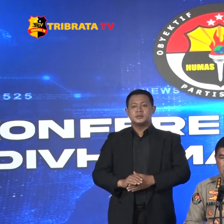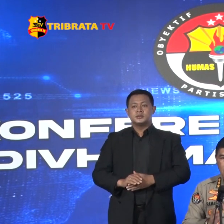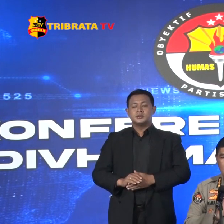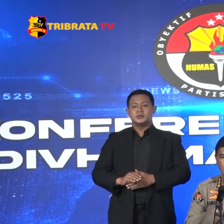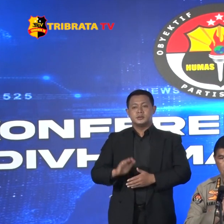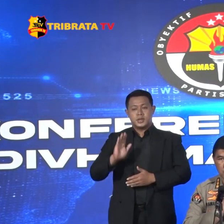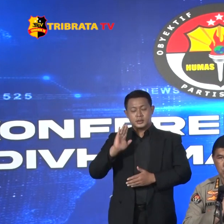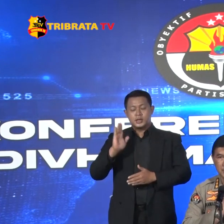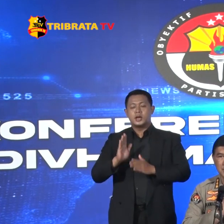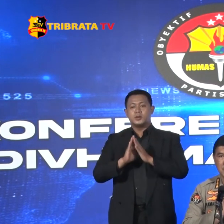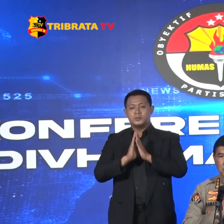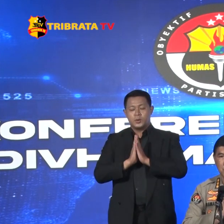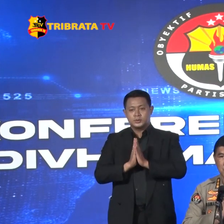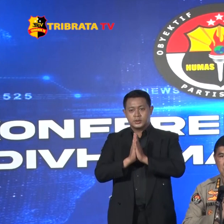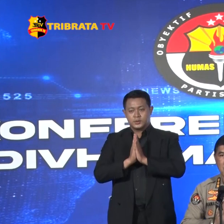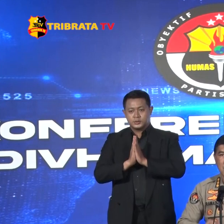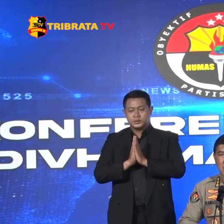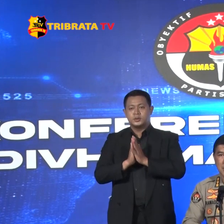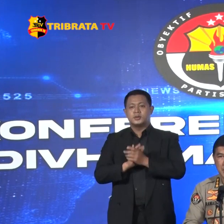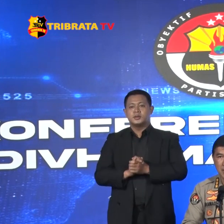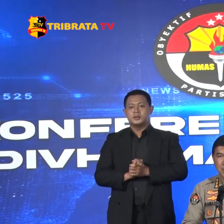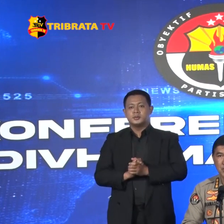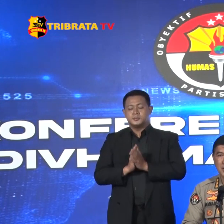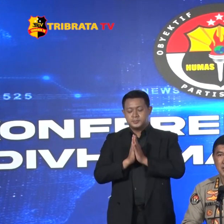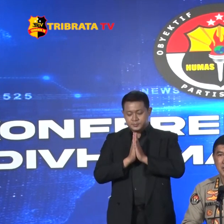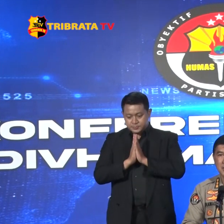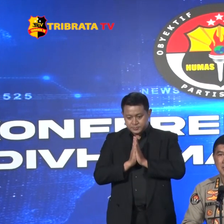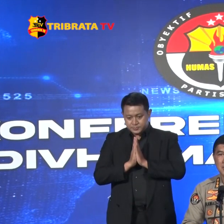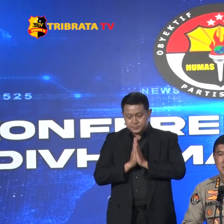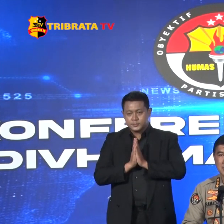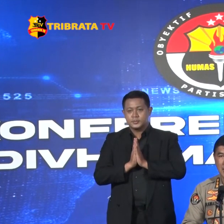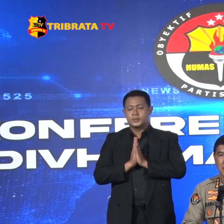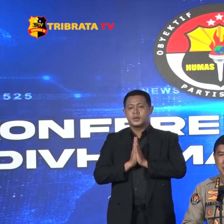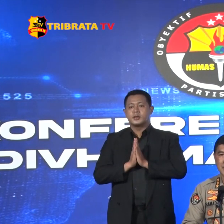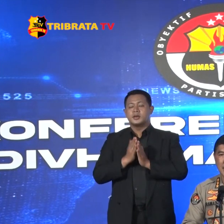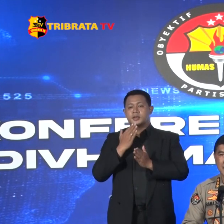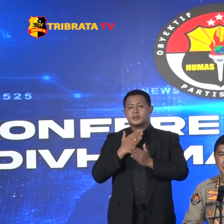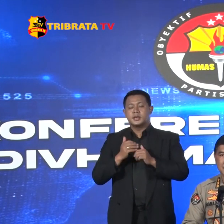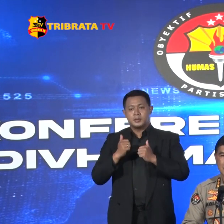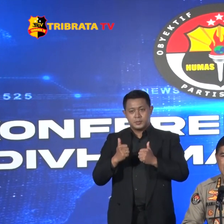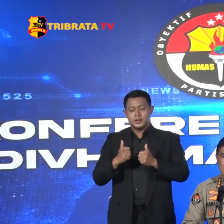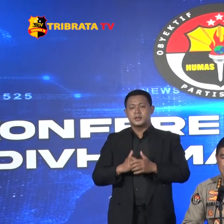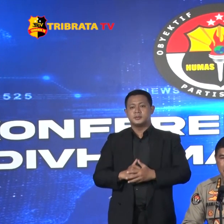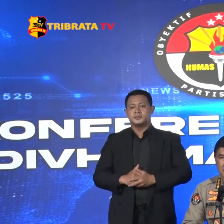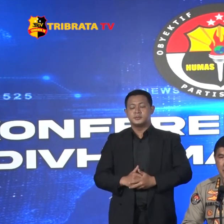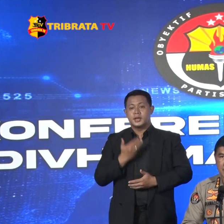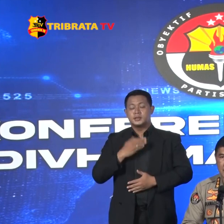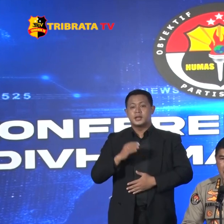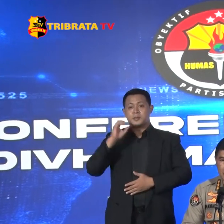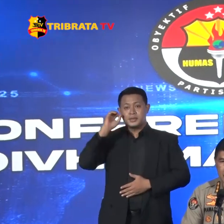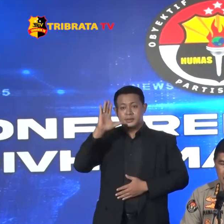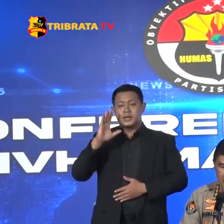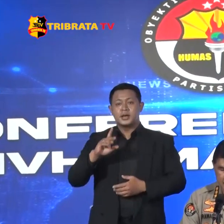Om Swastiastu Namo Buddhaya Salam Kebajikan Selamat